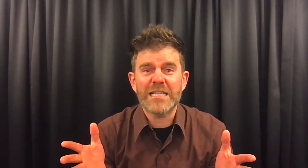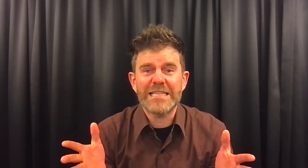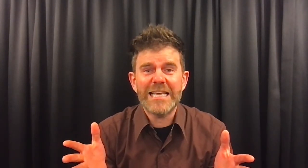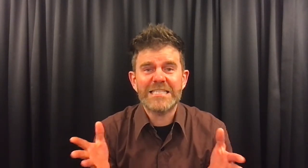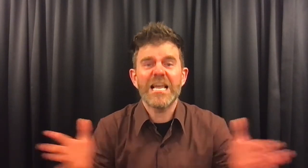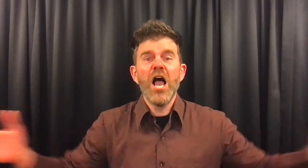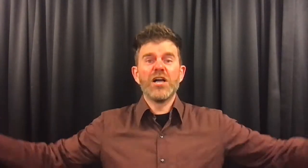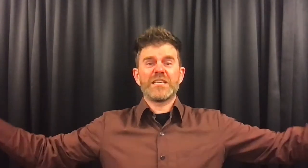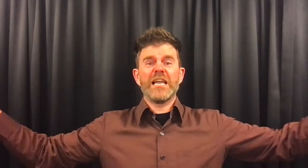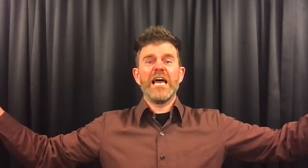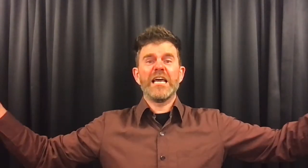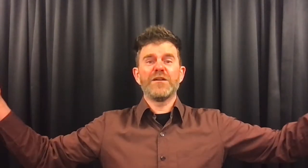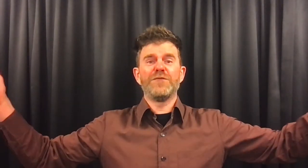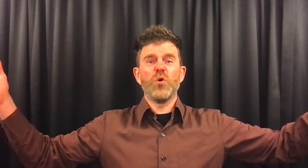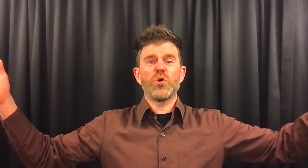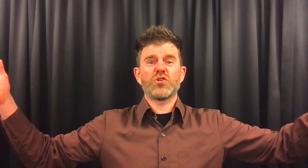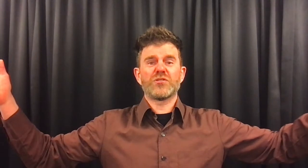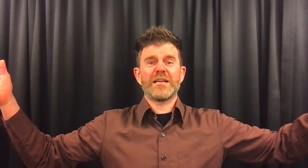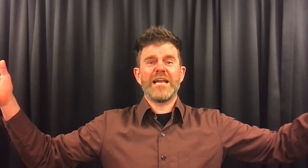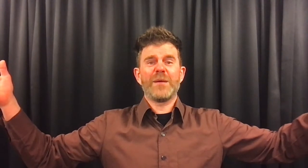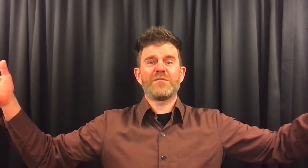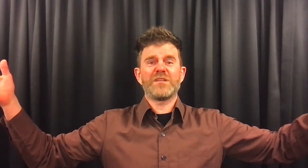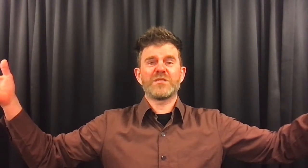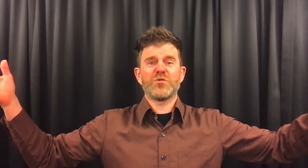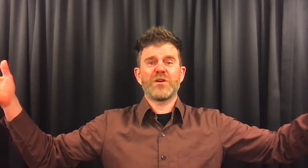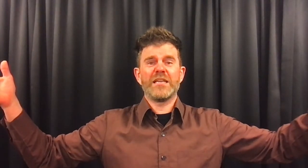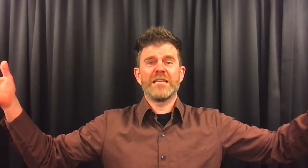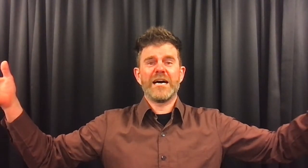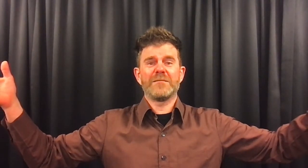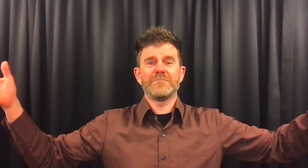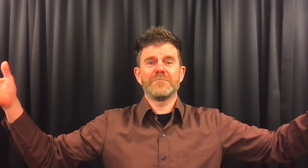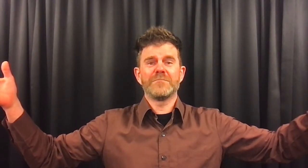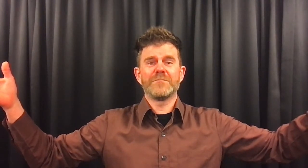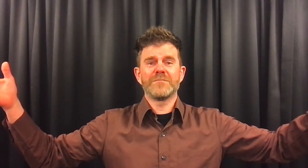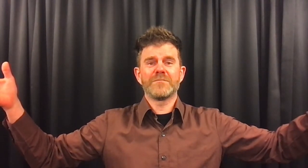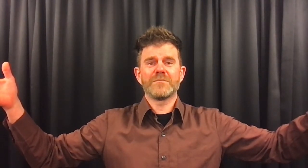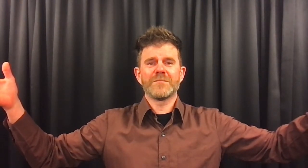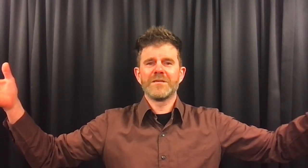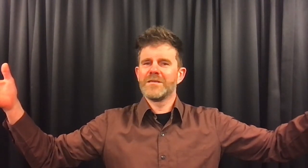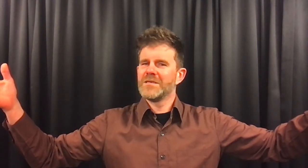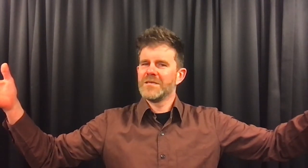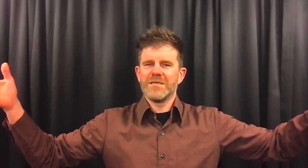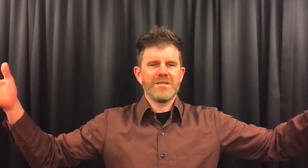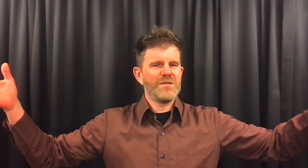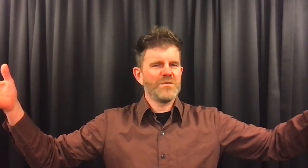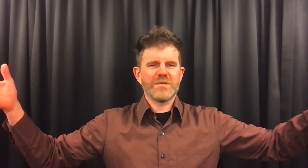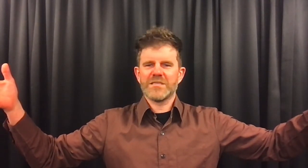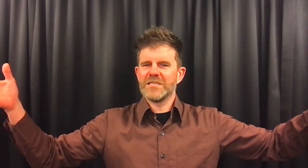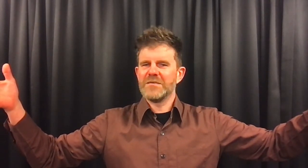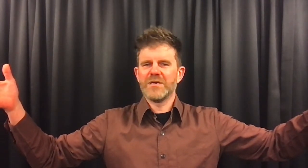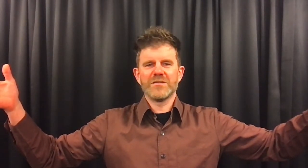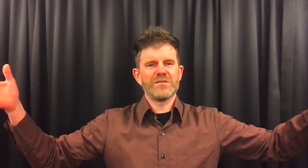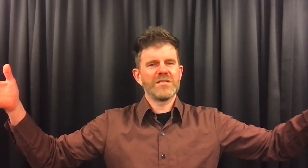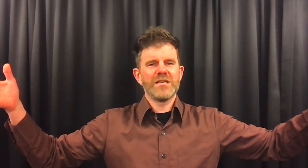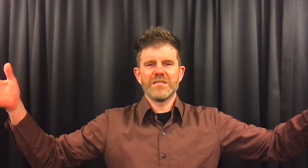niets. Het kleine vogeltje zonder naam heeft zelfs nog geen naam. Er was niemand die